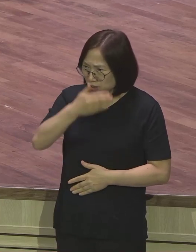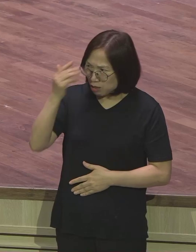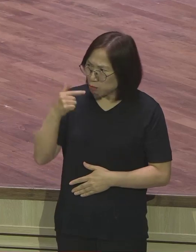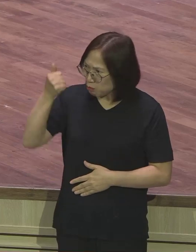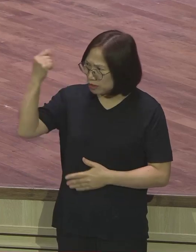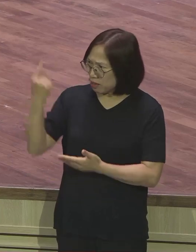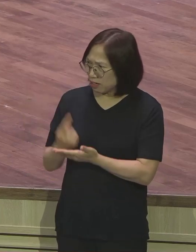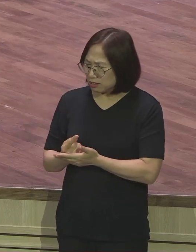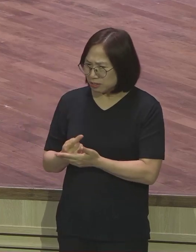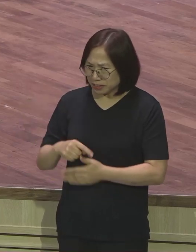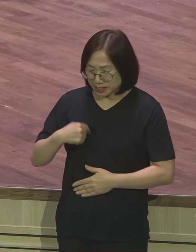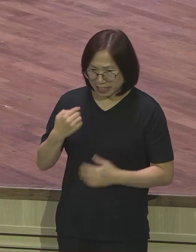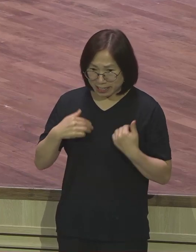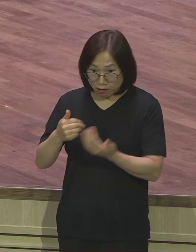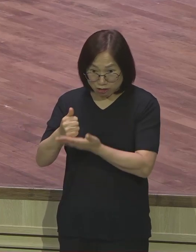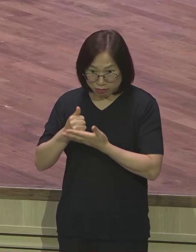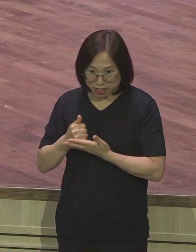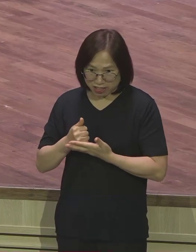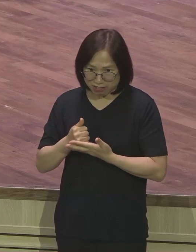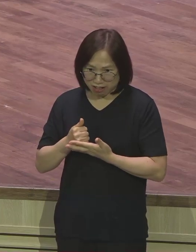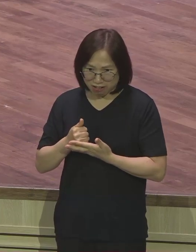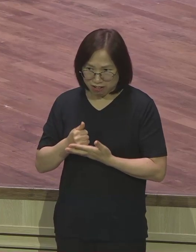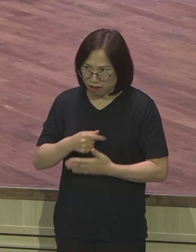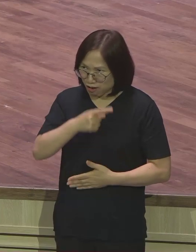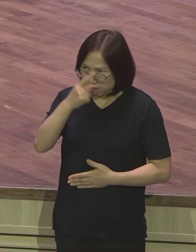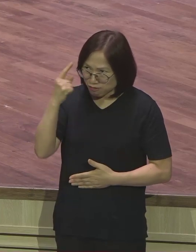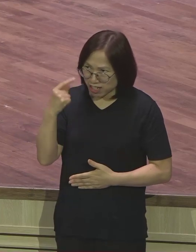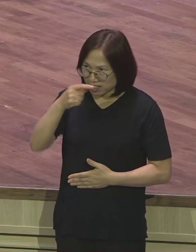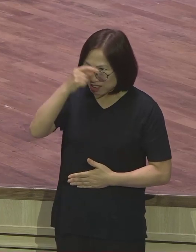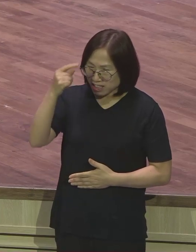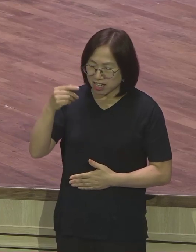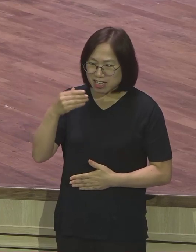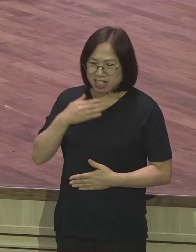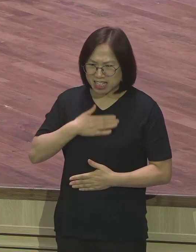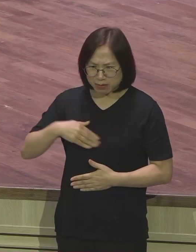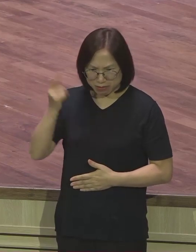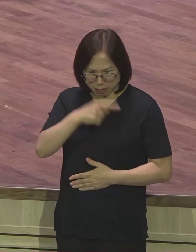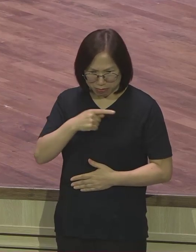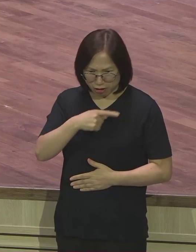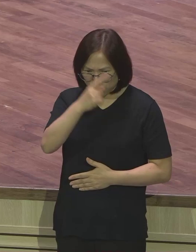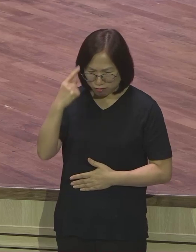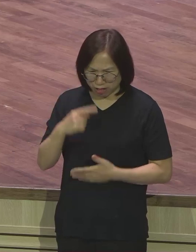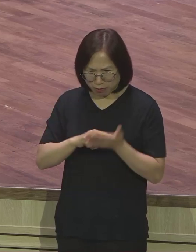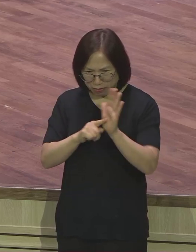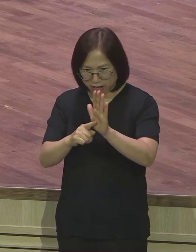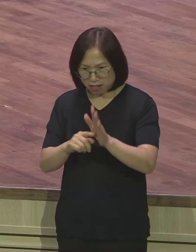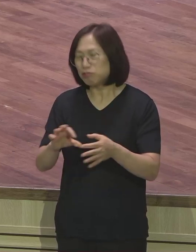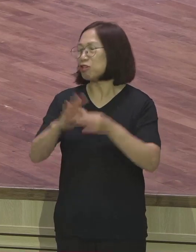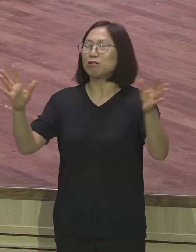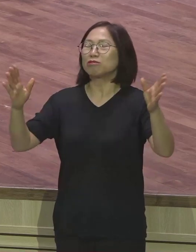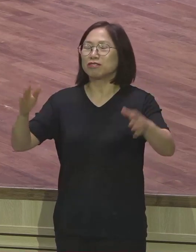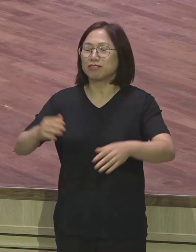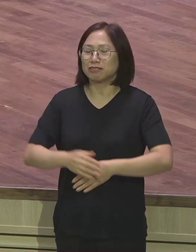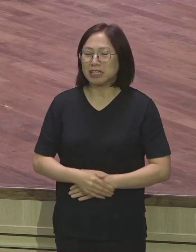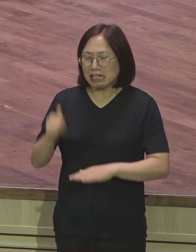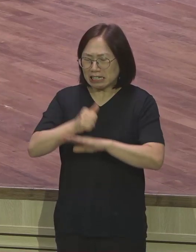자기를 영접시킨다고 얼굴에 써져있더라고 기분 나쁘다고 상관없습니다 끝까지 뭐 한다고요?